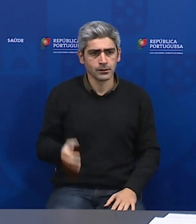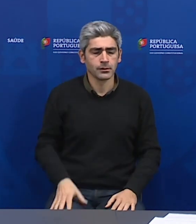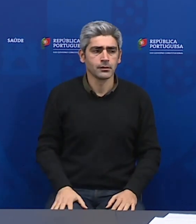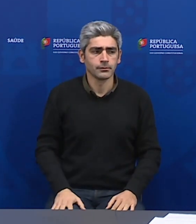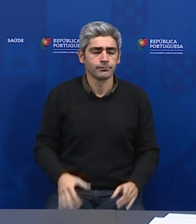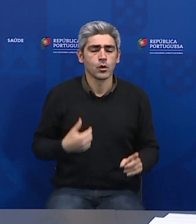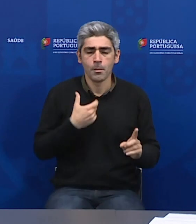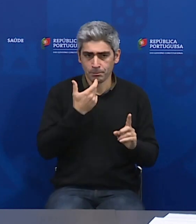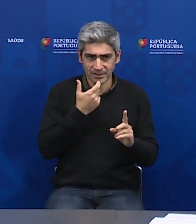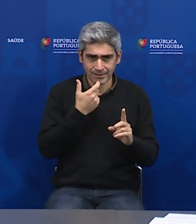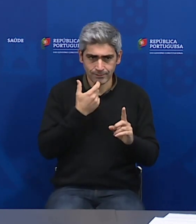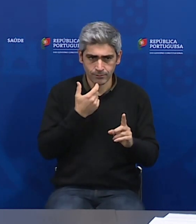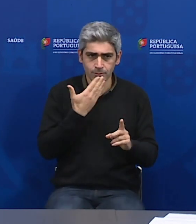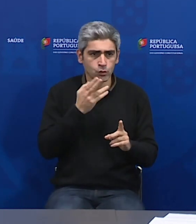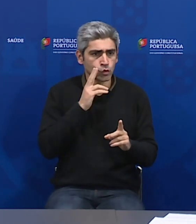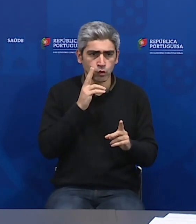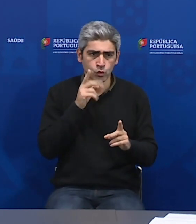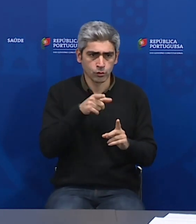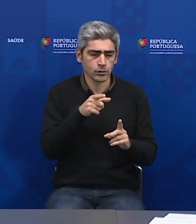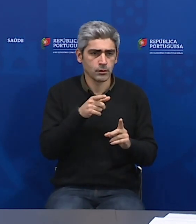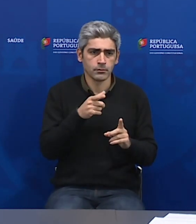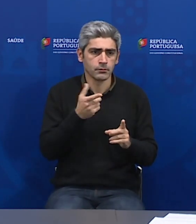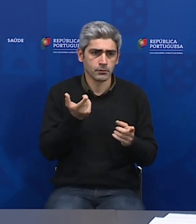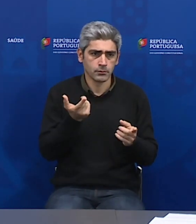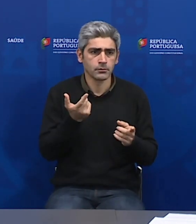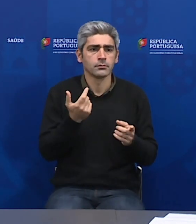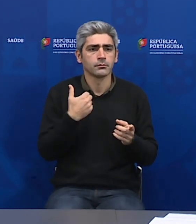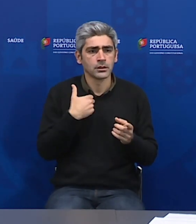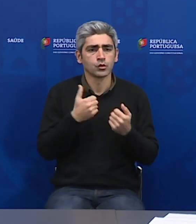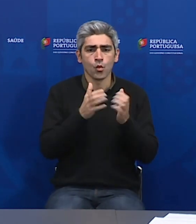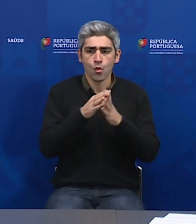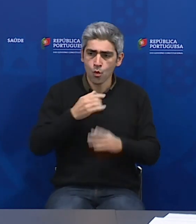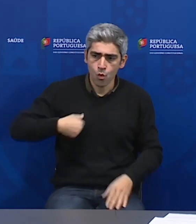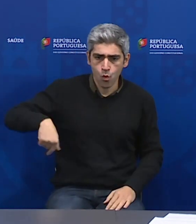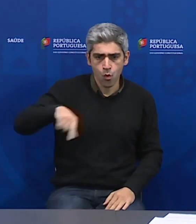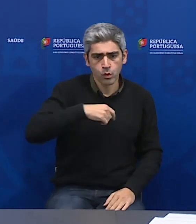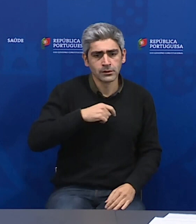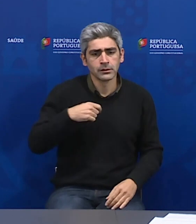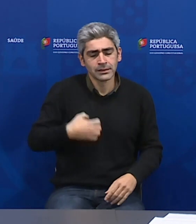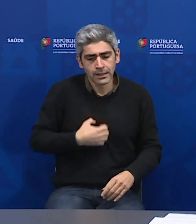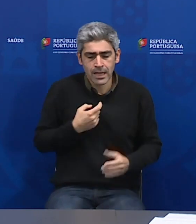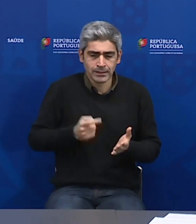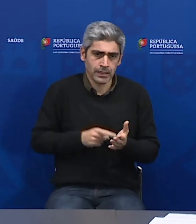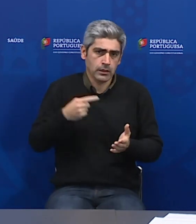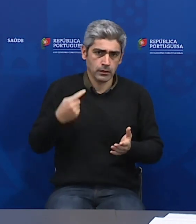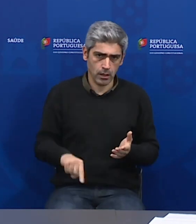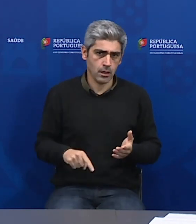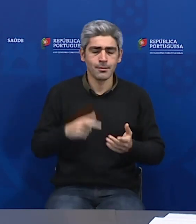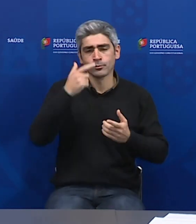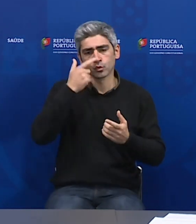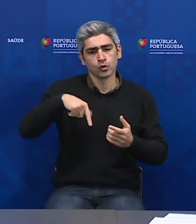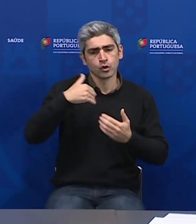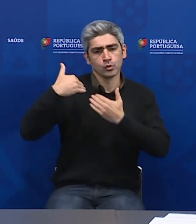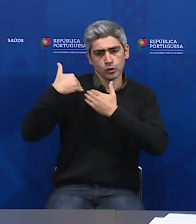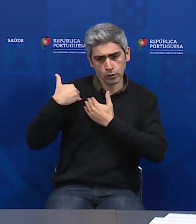Eu percebo, eu percebo a sua... Não, eu percebo. Mas eu julgo que todos nós temos a necessidade de, como pessoas responsáveis